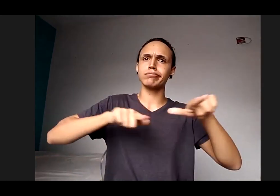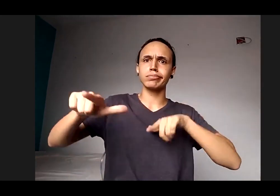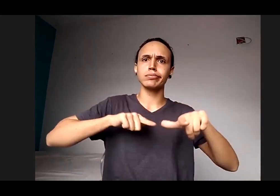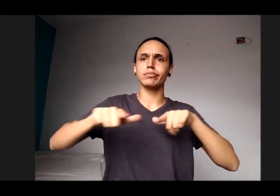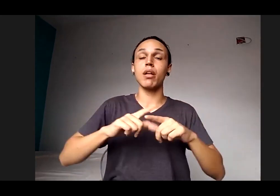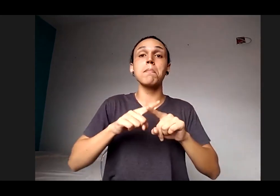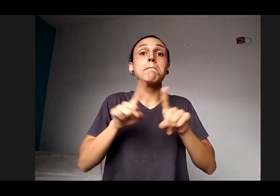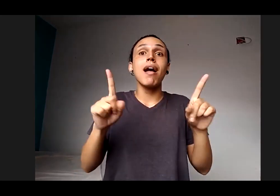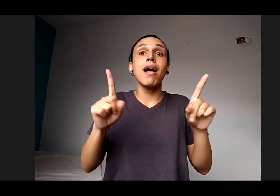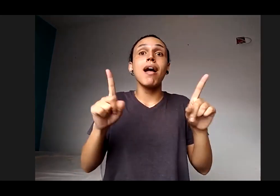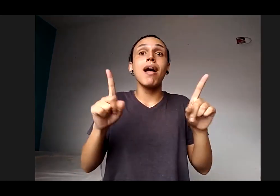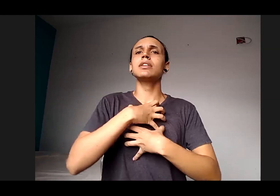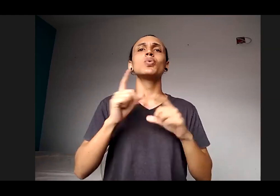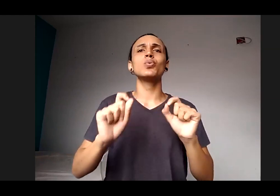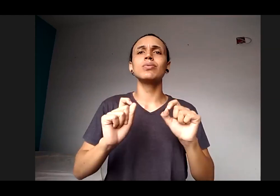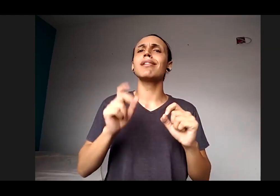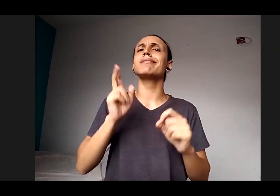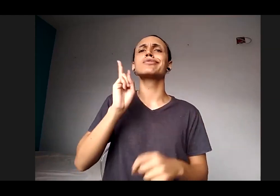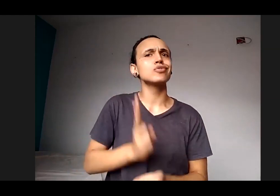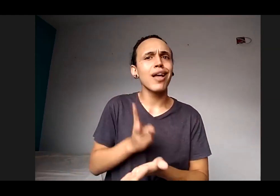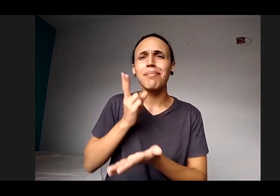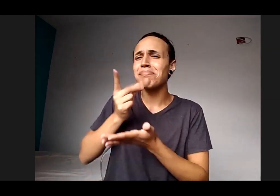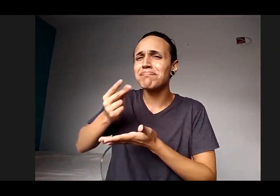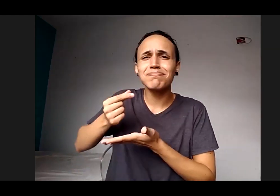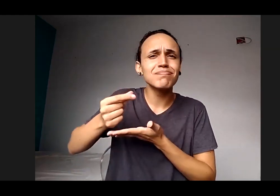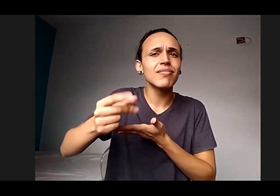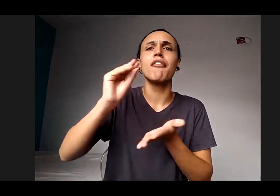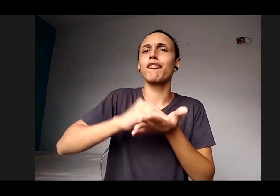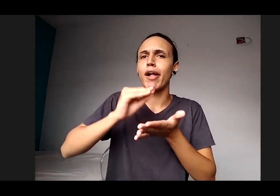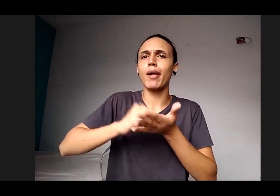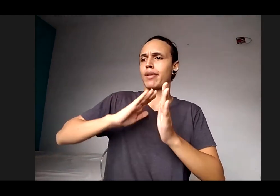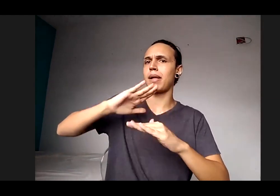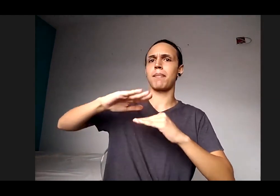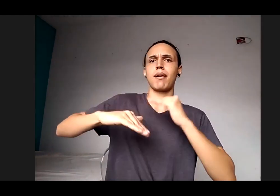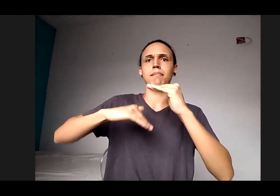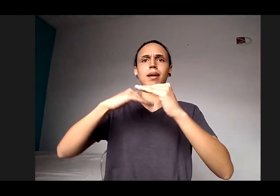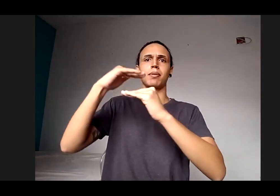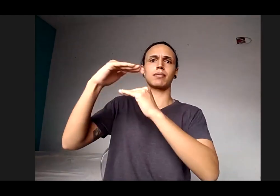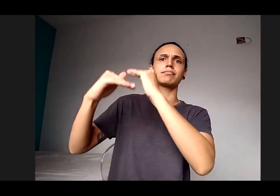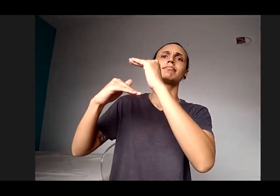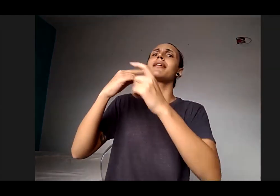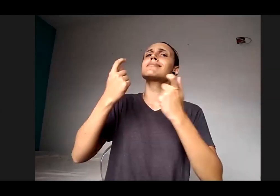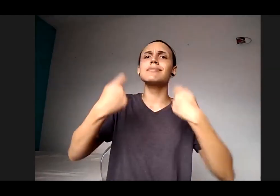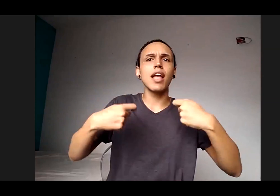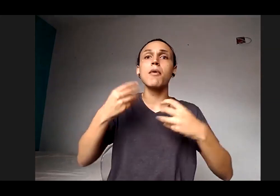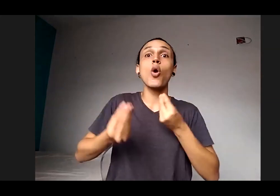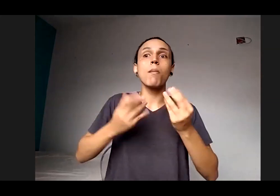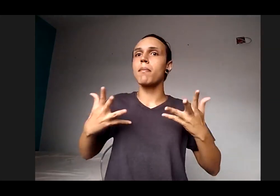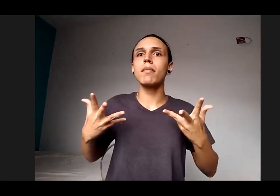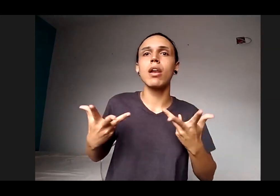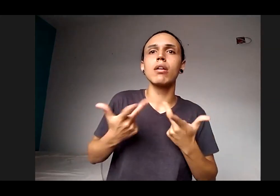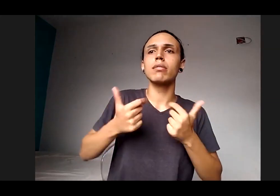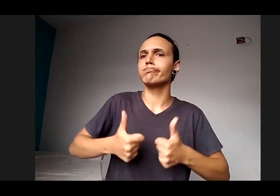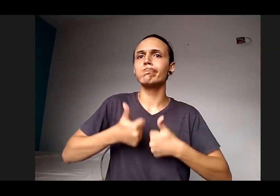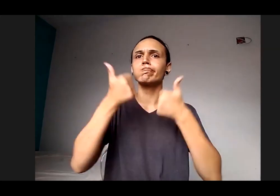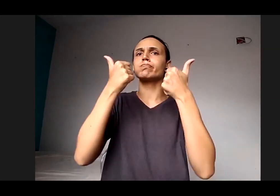tenho é que a gente sempre vai ter algo para construir nesse campo, a gente vai estar sempre procurando melhoria, aprimoramento, alinhamento com as